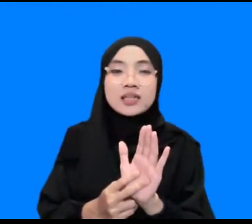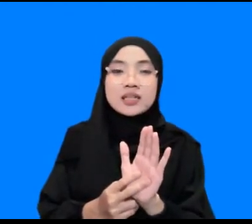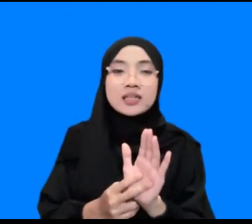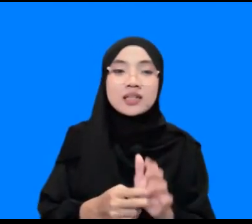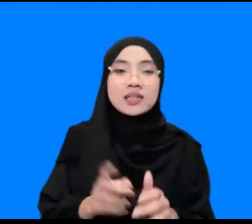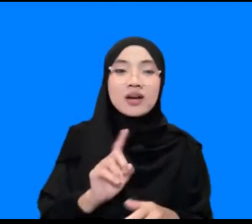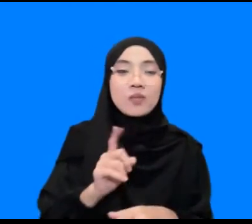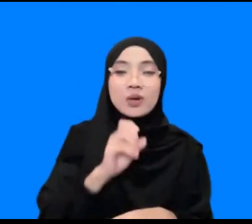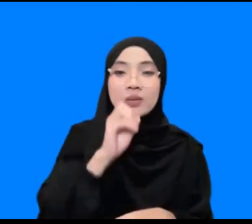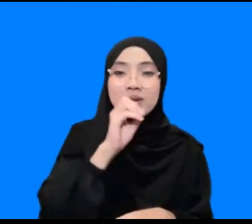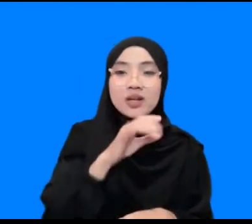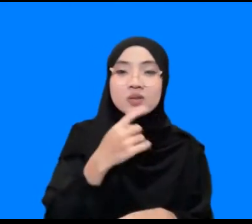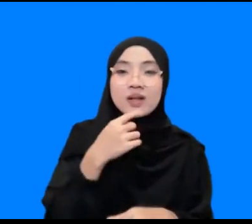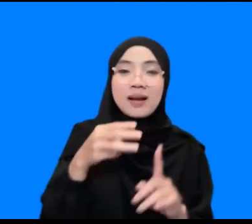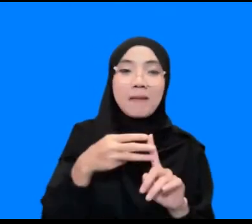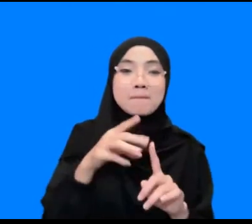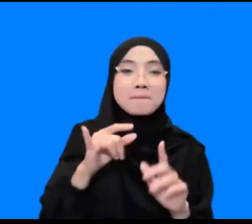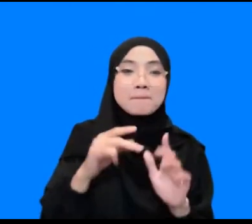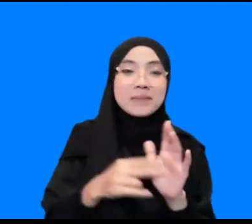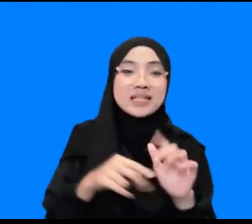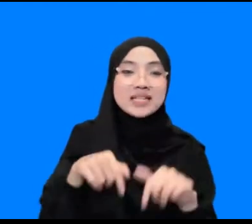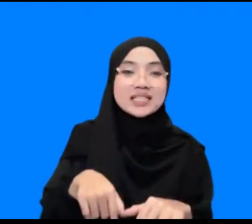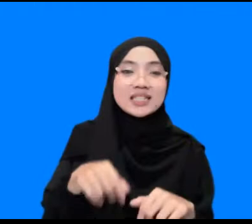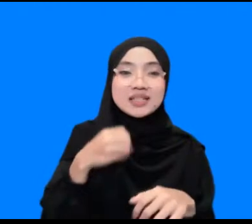ngomong tentang BRIN ya disini ya kayaknya